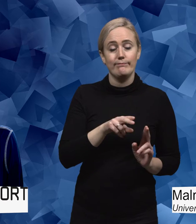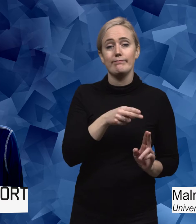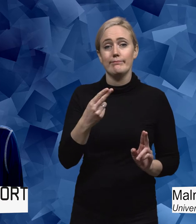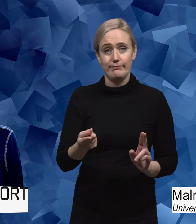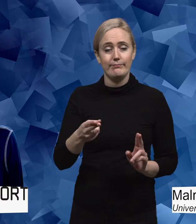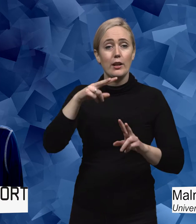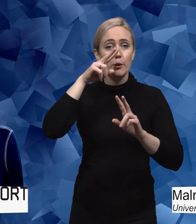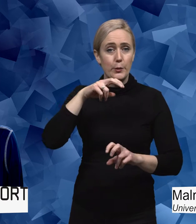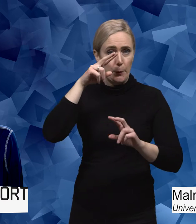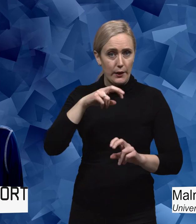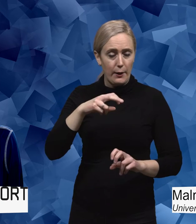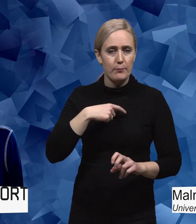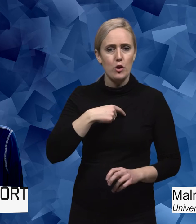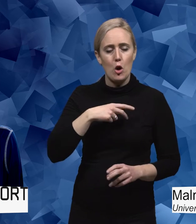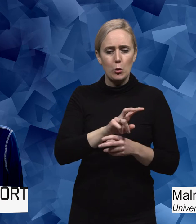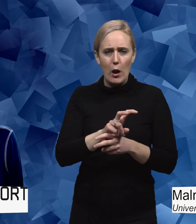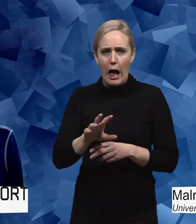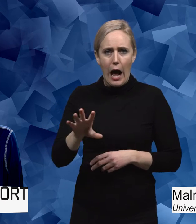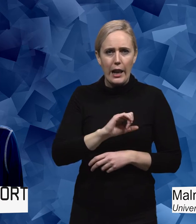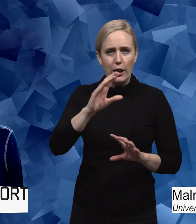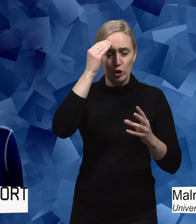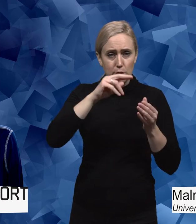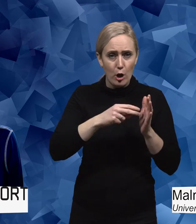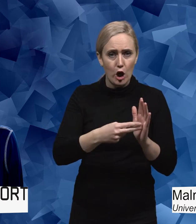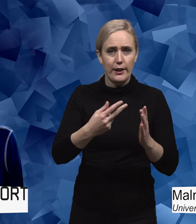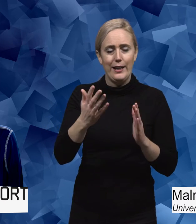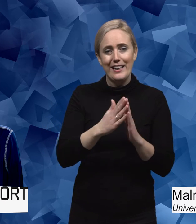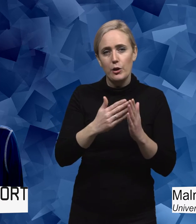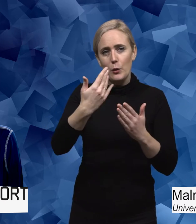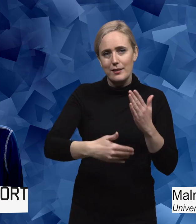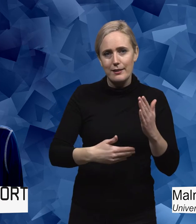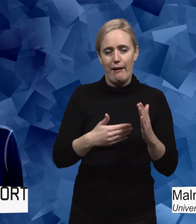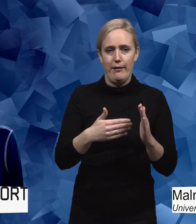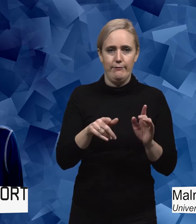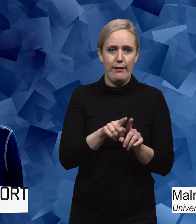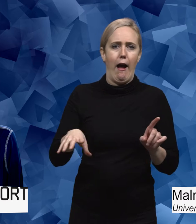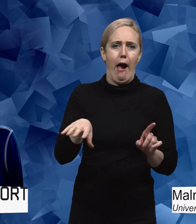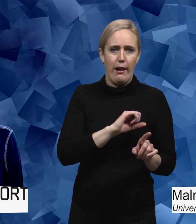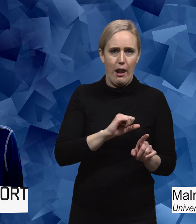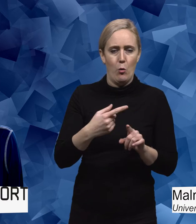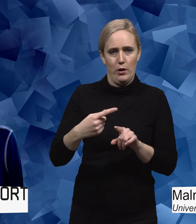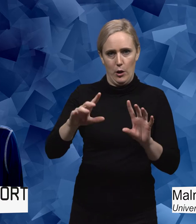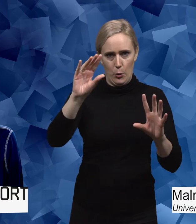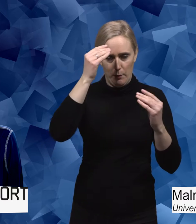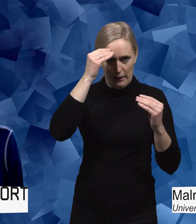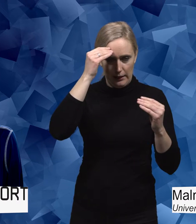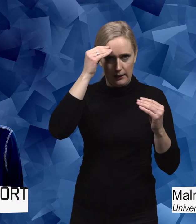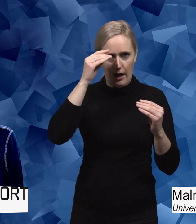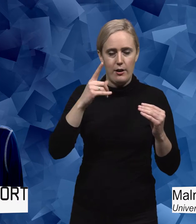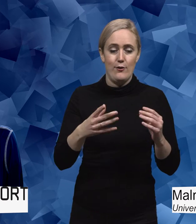Där jag studerade alla kursplaner och litteraturlister vid samtliga idrottslärarutbildningar för årskurs 7-9